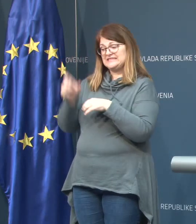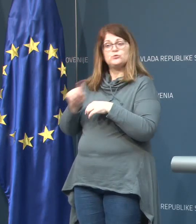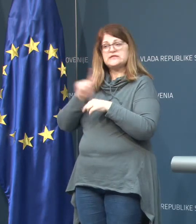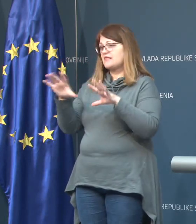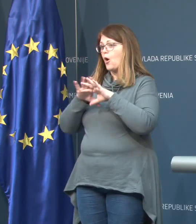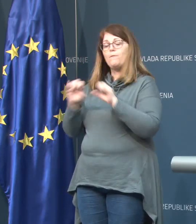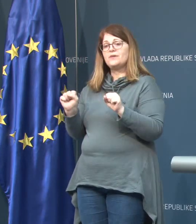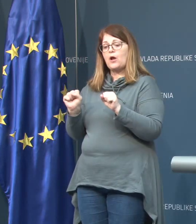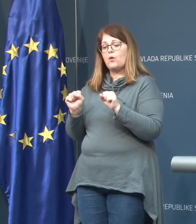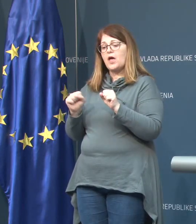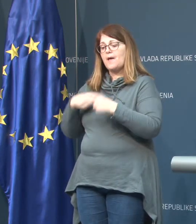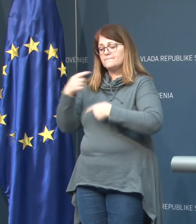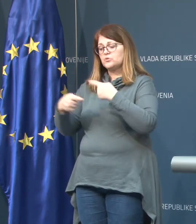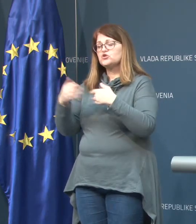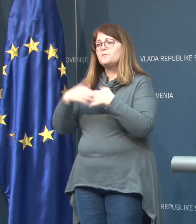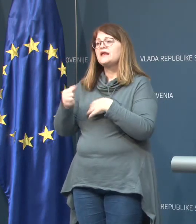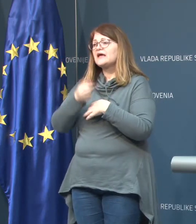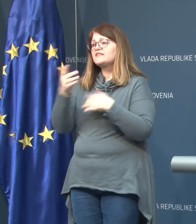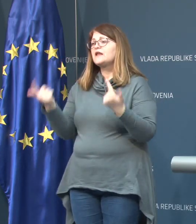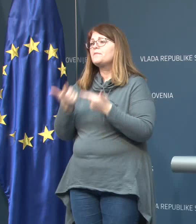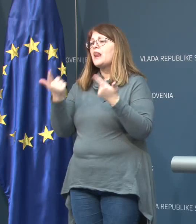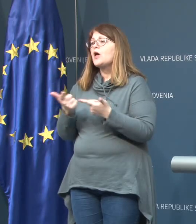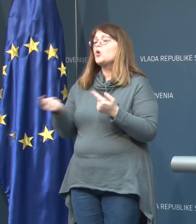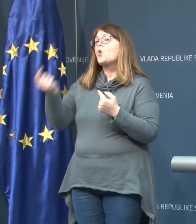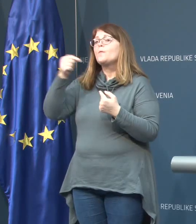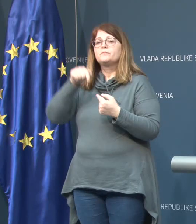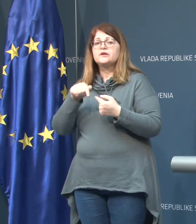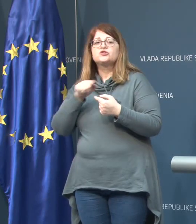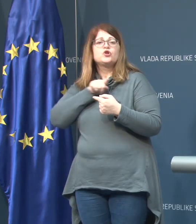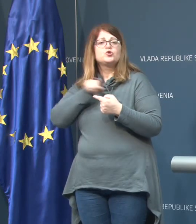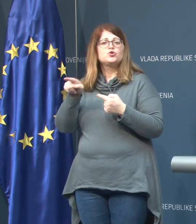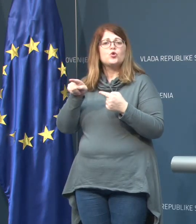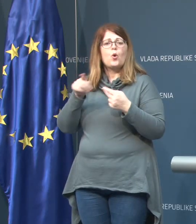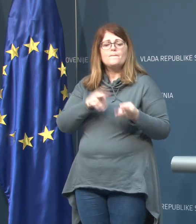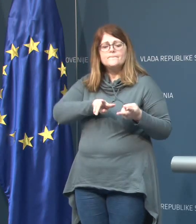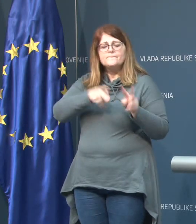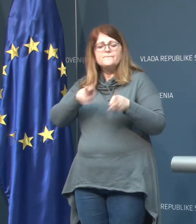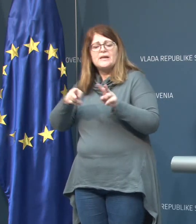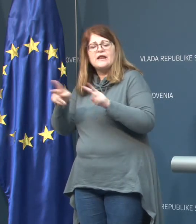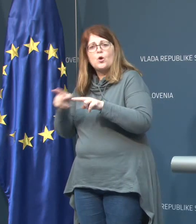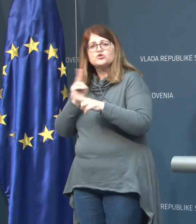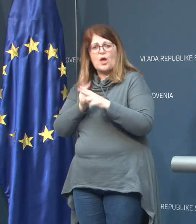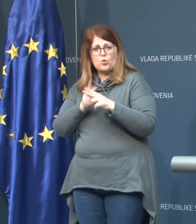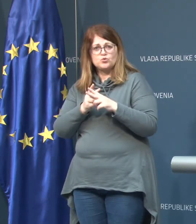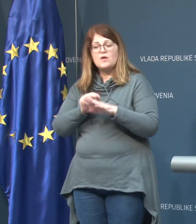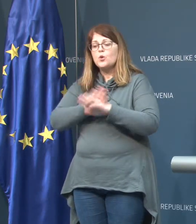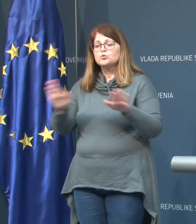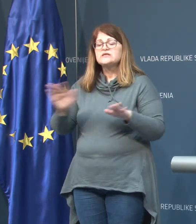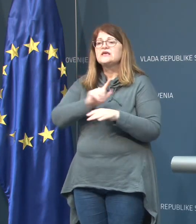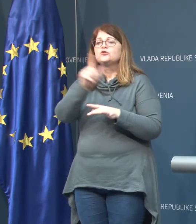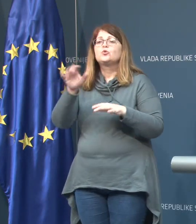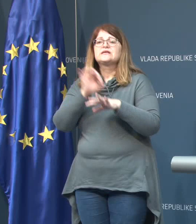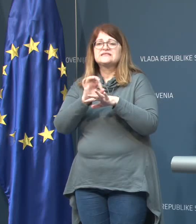upravlja postopko, pri katerih bi lahko prišlo do kakršnega koli prenosa v kužbe. Vsi drugi